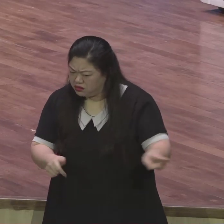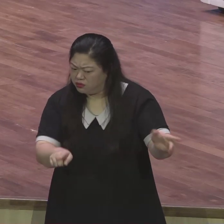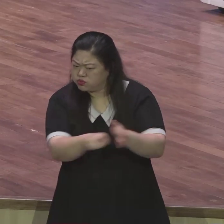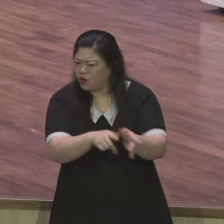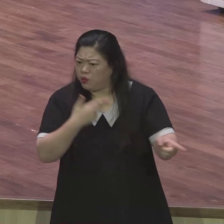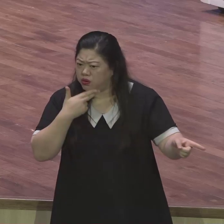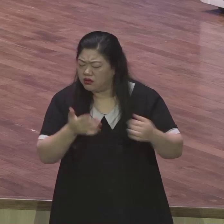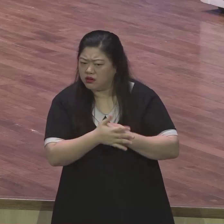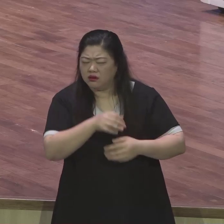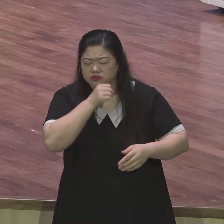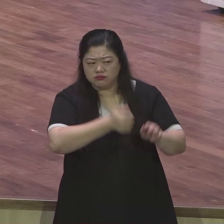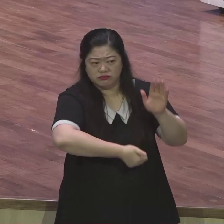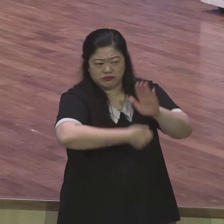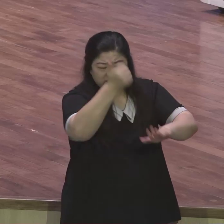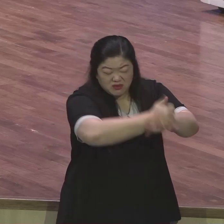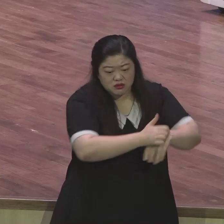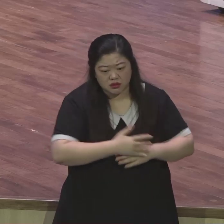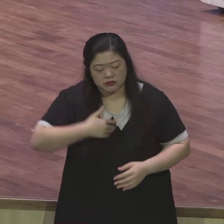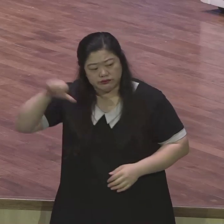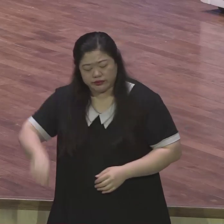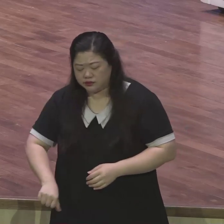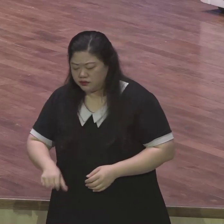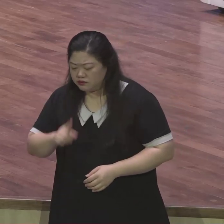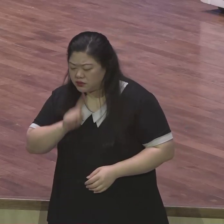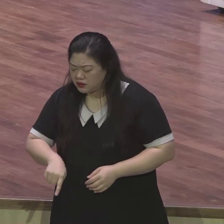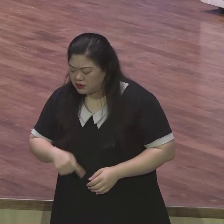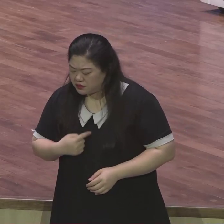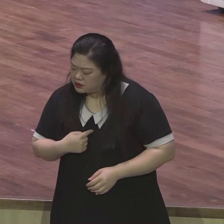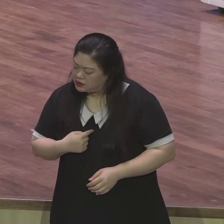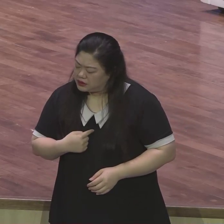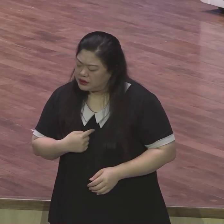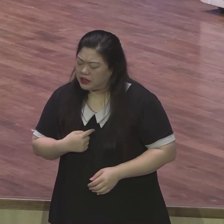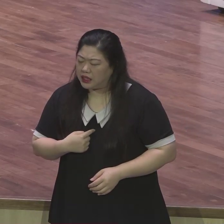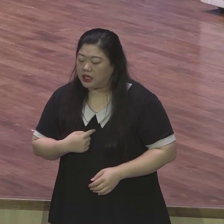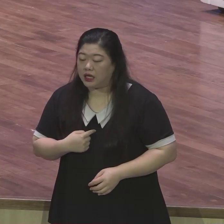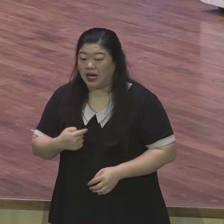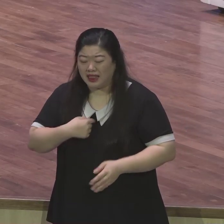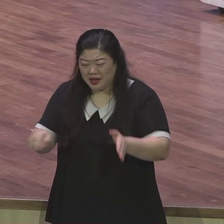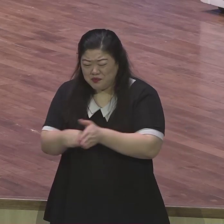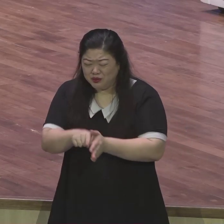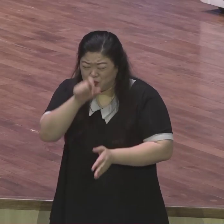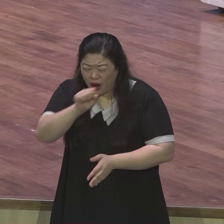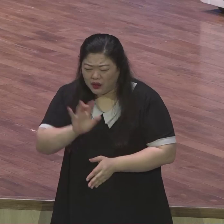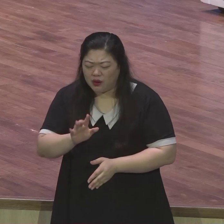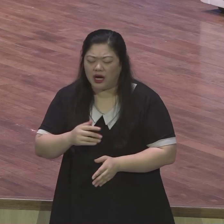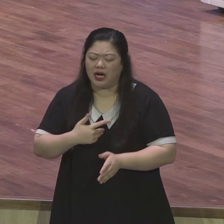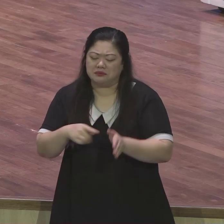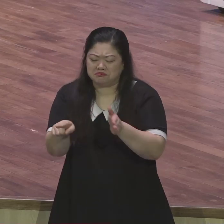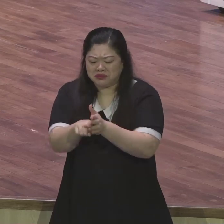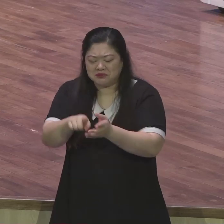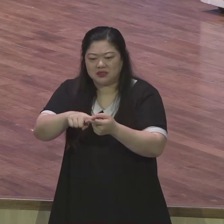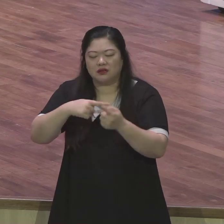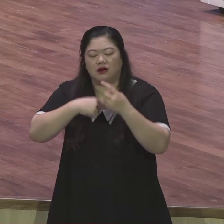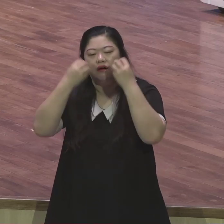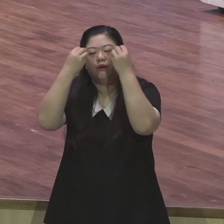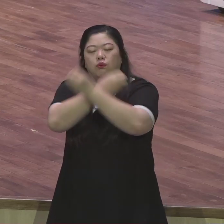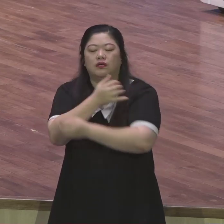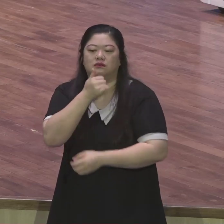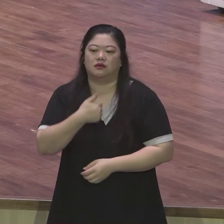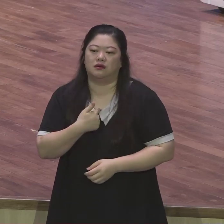알고 보니까 믿음이 좋은 게 아니라 믿음을 굉장히 오해하고 있었습니다 히브리서 10장 뿐만 아니라 히브리서 전체 내용을